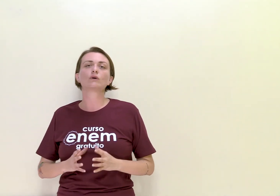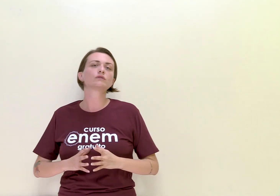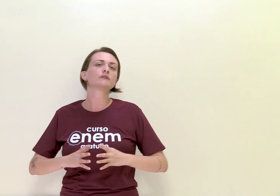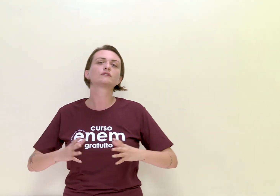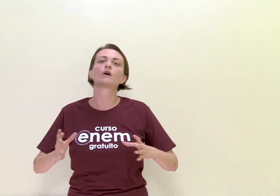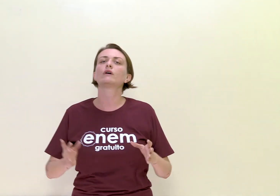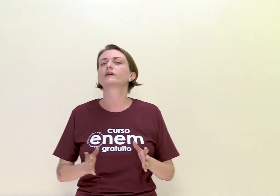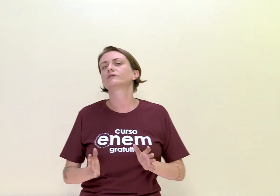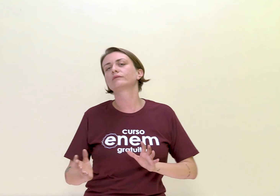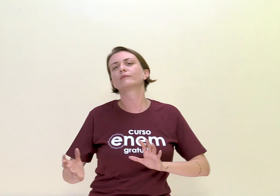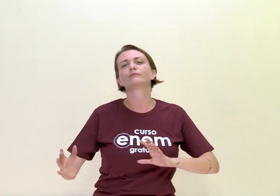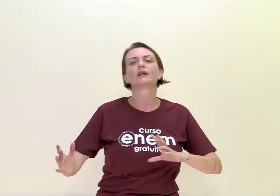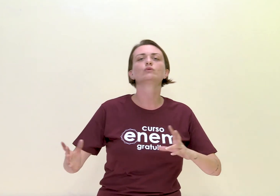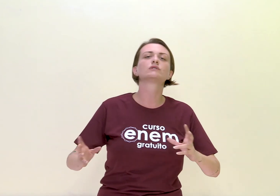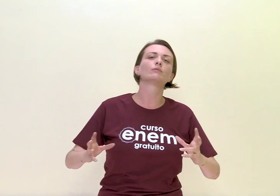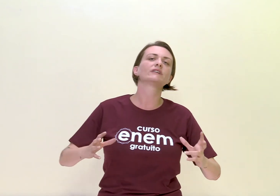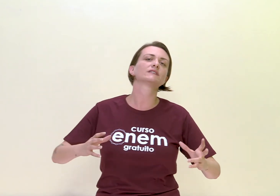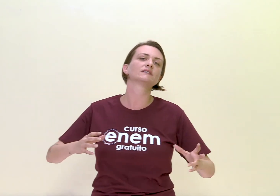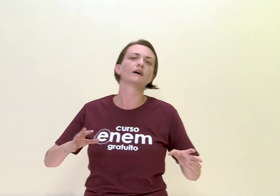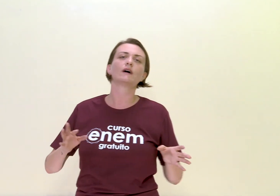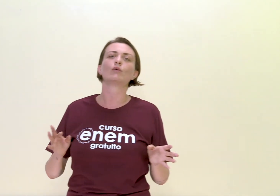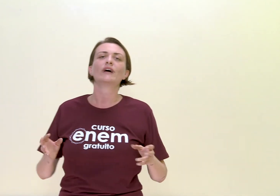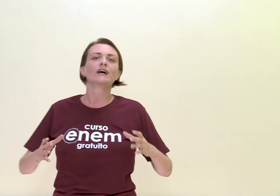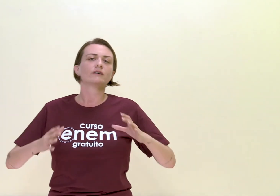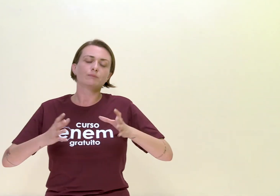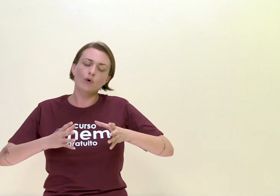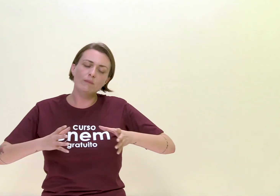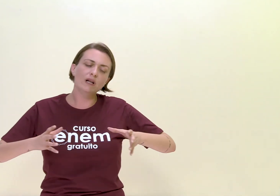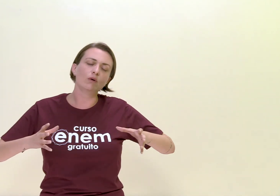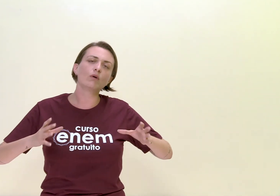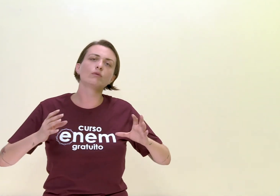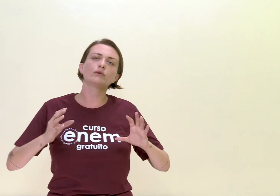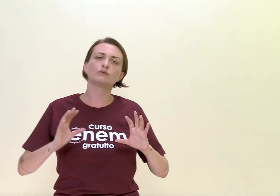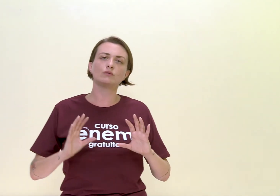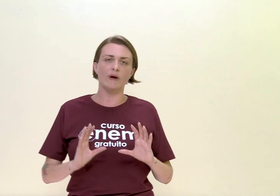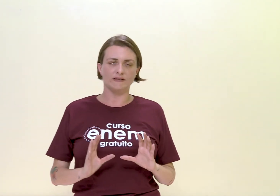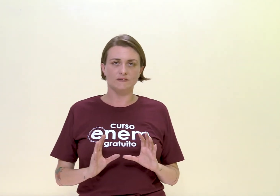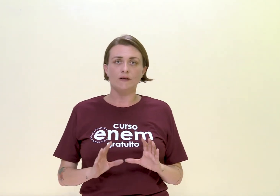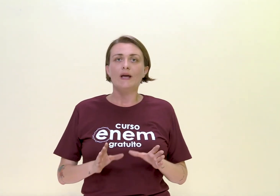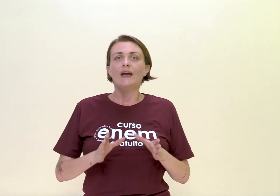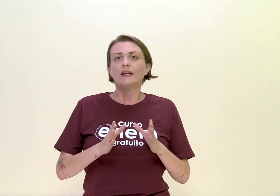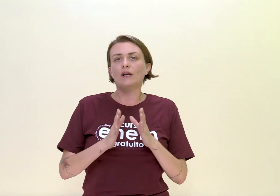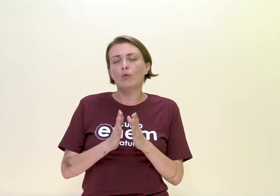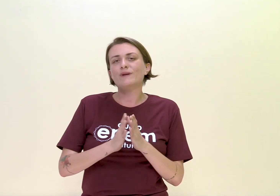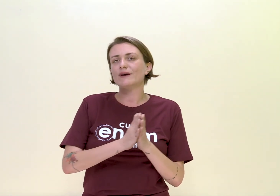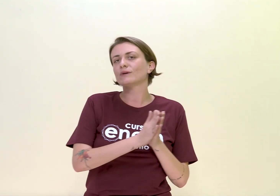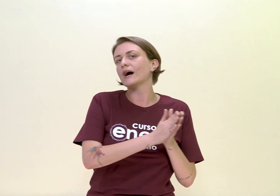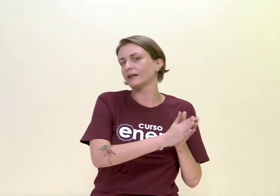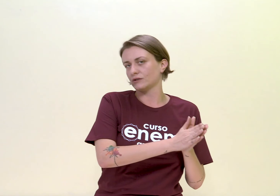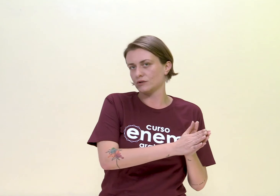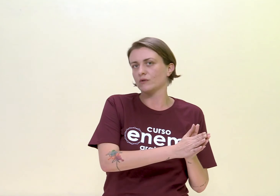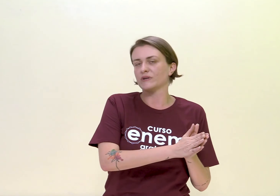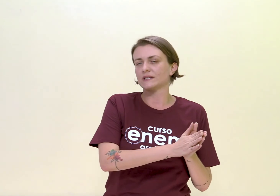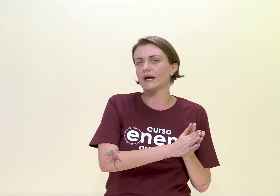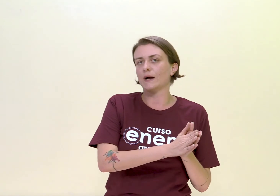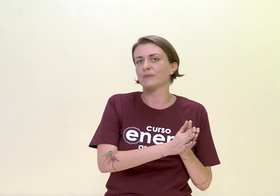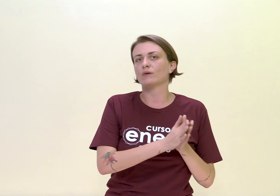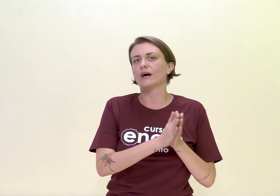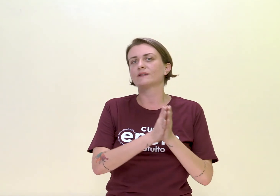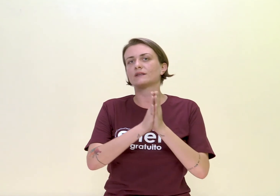contam a história, uma luta, uma nação, um poema longo e tudo mais. Então, o primeiro cara que a gente vai pensar é um cara que